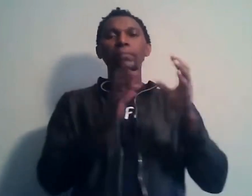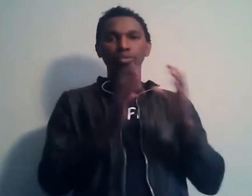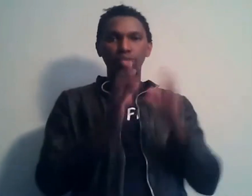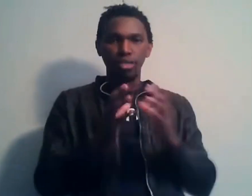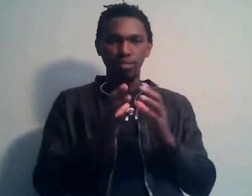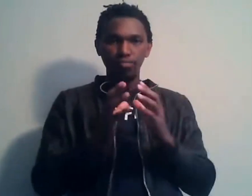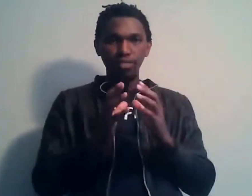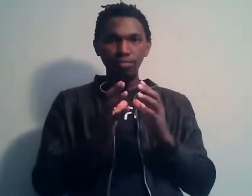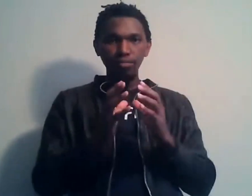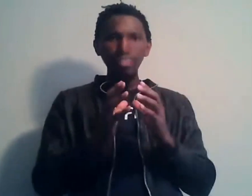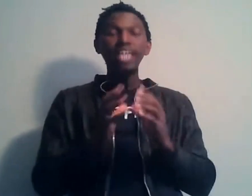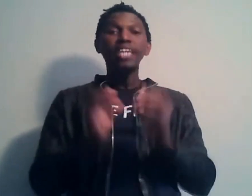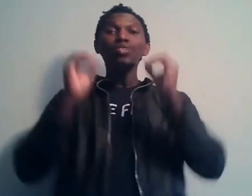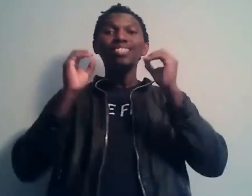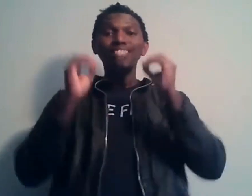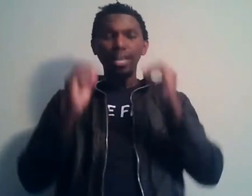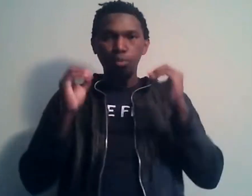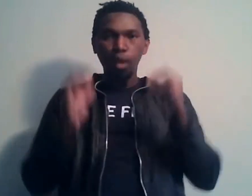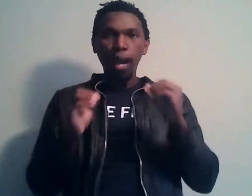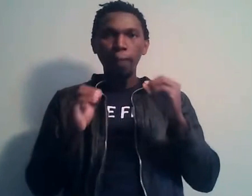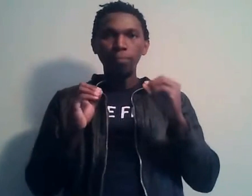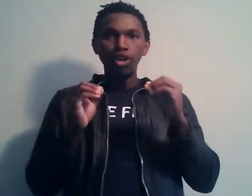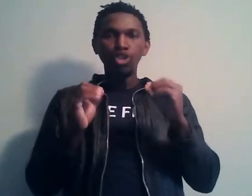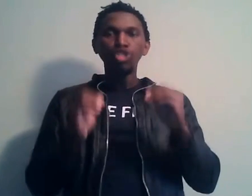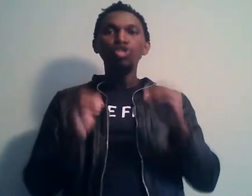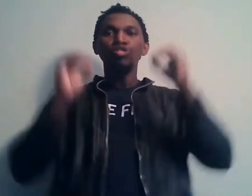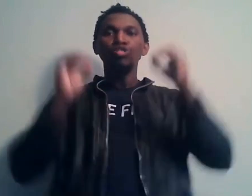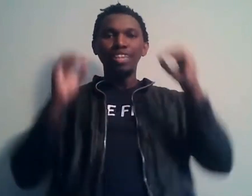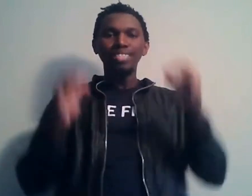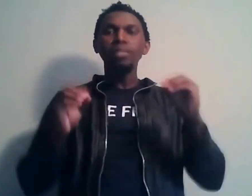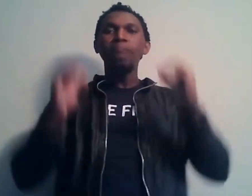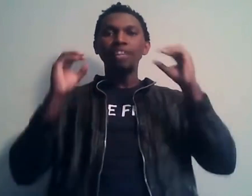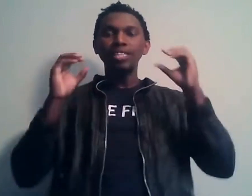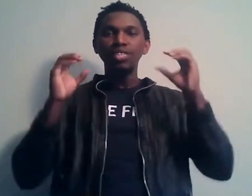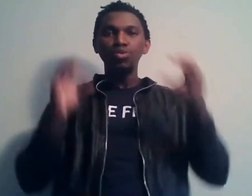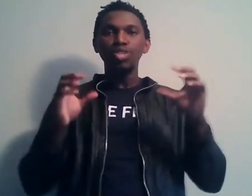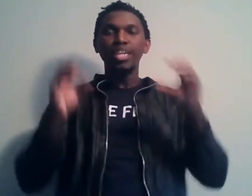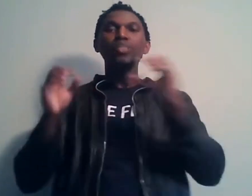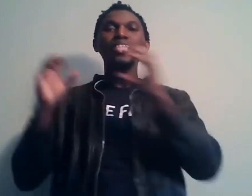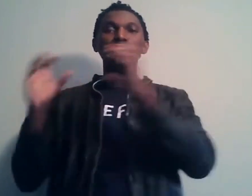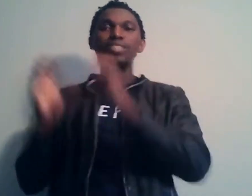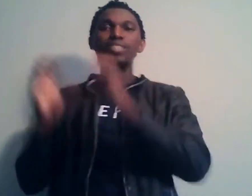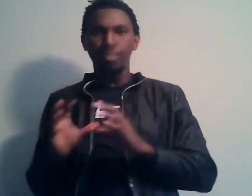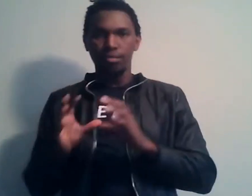'importe qui. Et une diaspora ne se fatigue pas avec des sujets qui n'ont ni que ni quête.